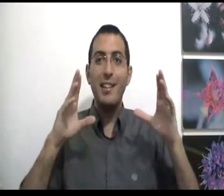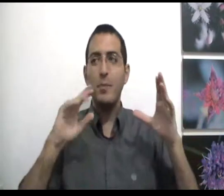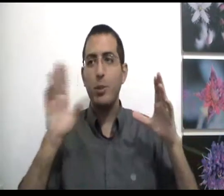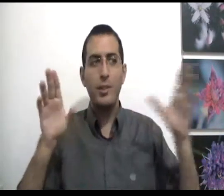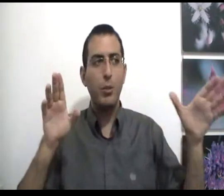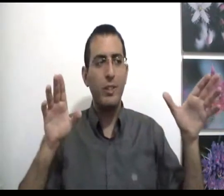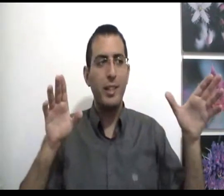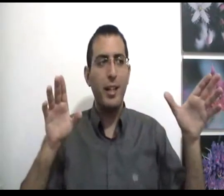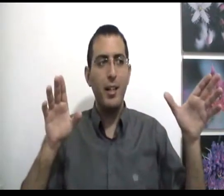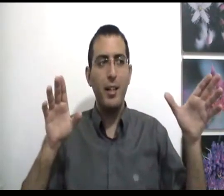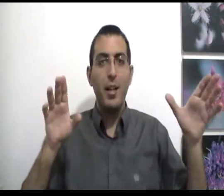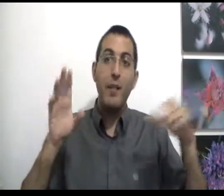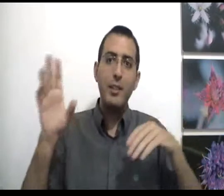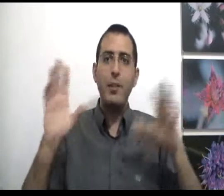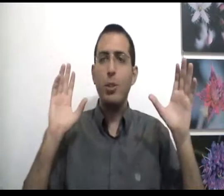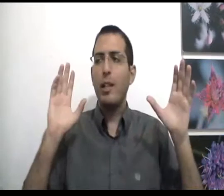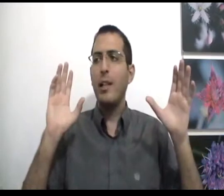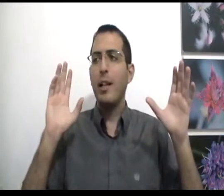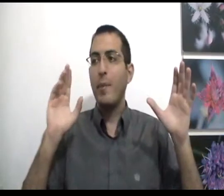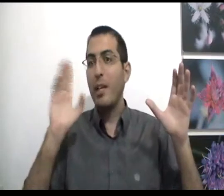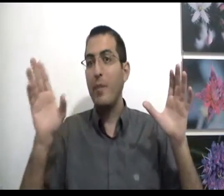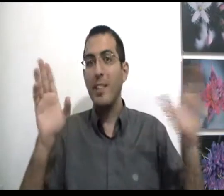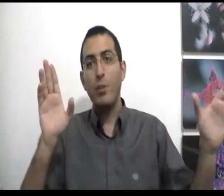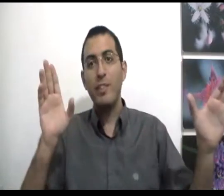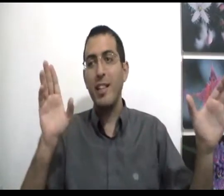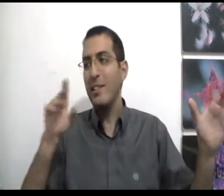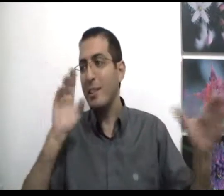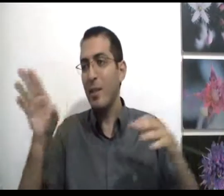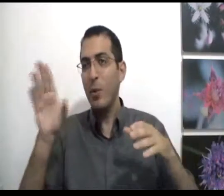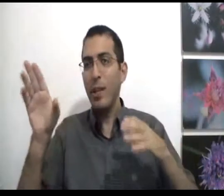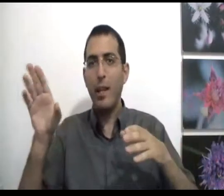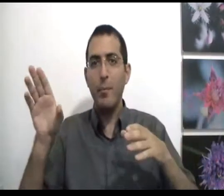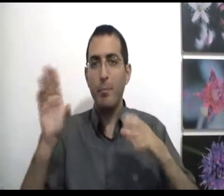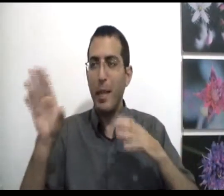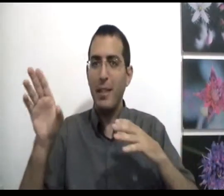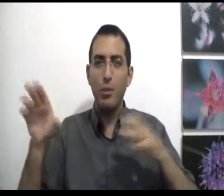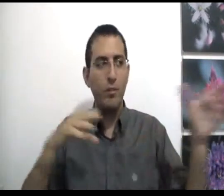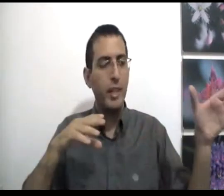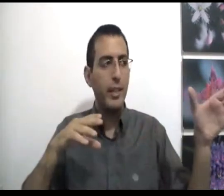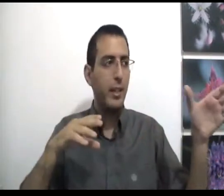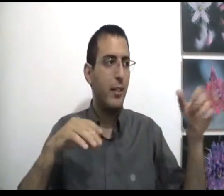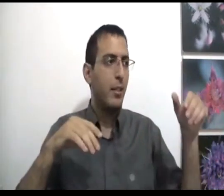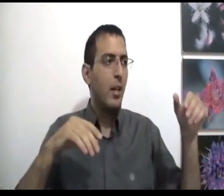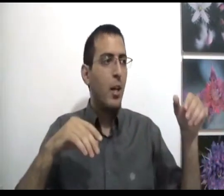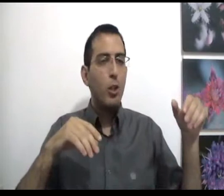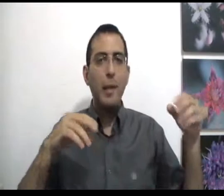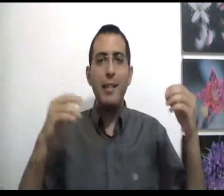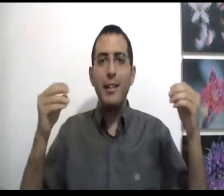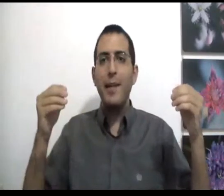לעצמו שזה טוב וזה רע ועכשיו יש לו תחליט לחיים כי אם זה טוב וזה רע אז עכשיו אנחנו נלחם בעד הטוב ונגד הרע זאת אומרת האדם